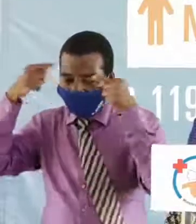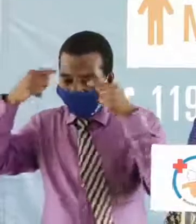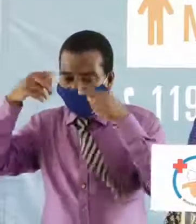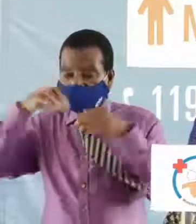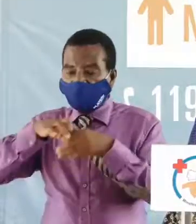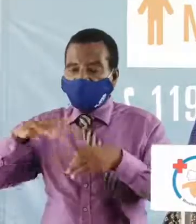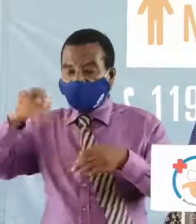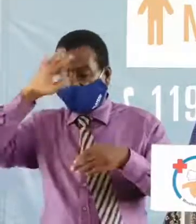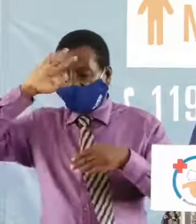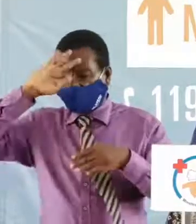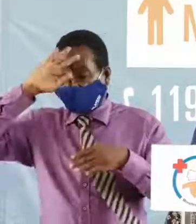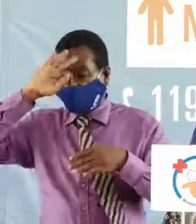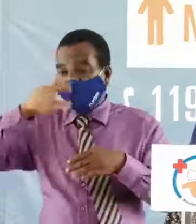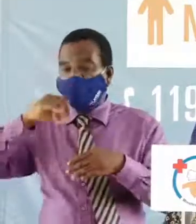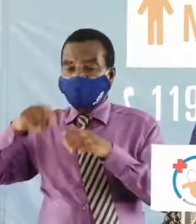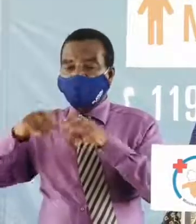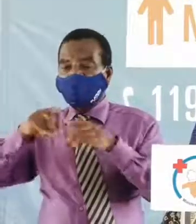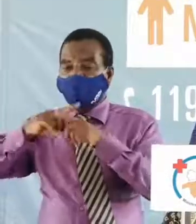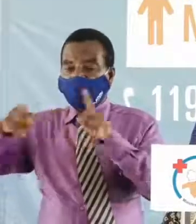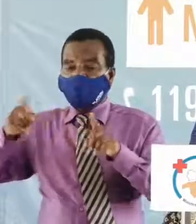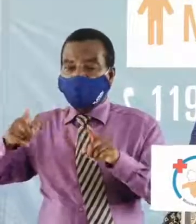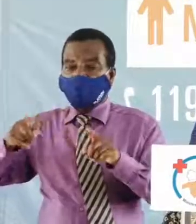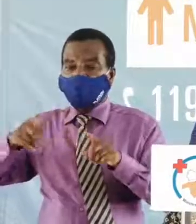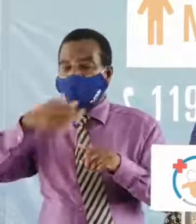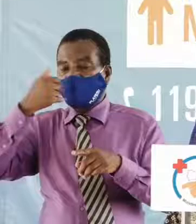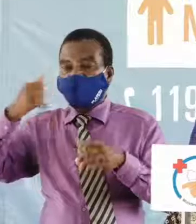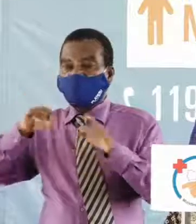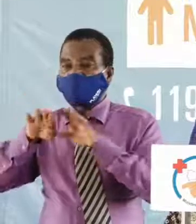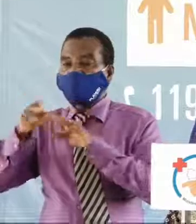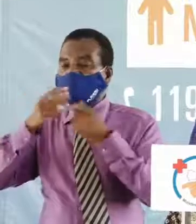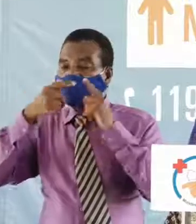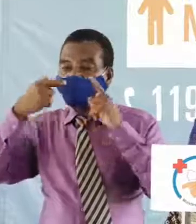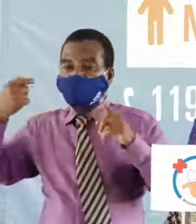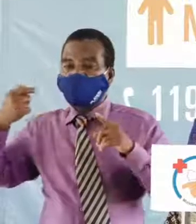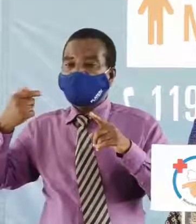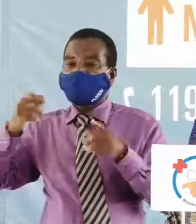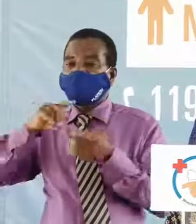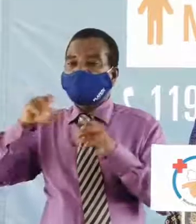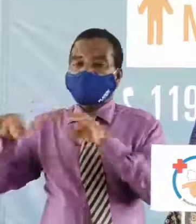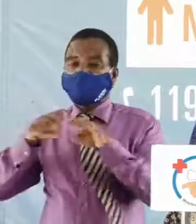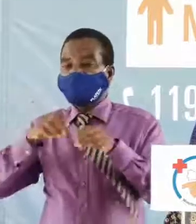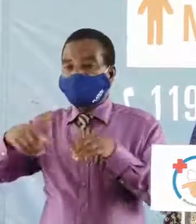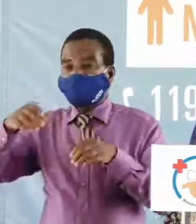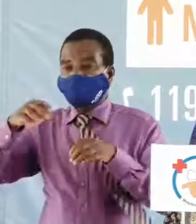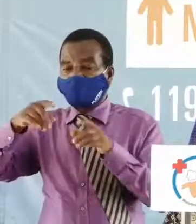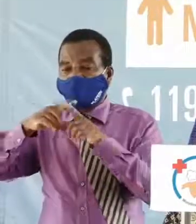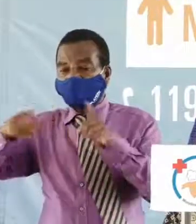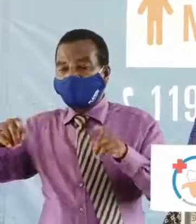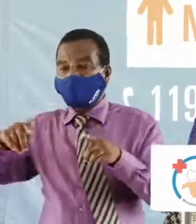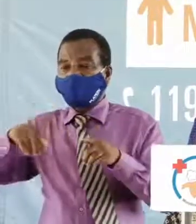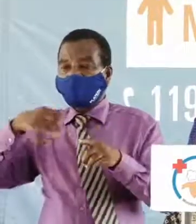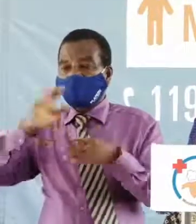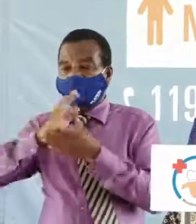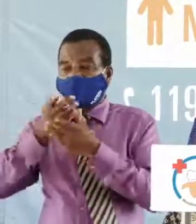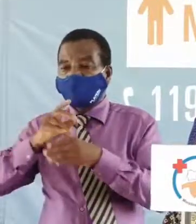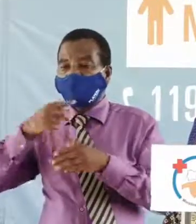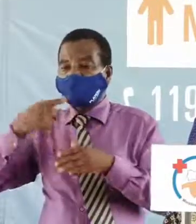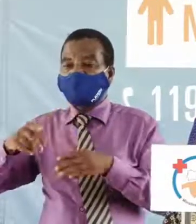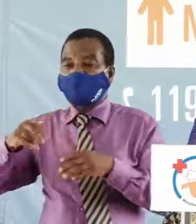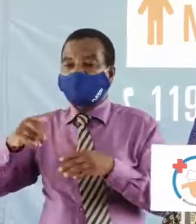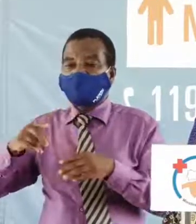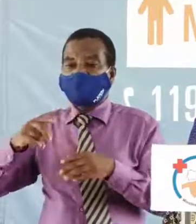dans le paludisme donc il faut faire la différence donc de mieux en mieux on fait la différence entre ce qui est probablement